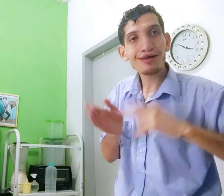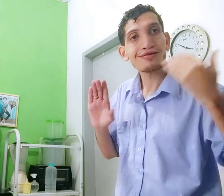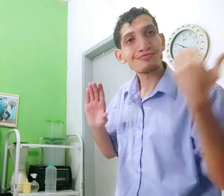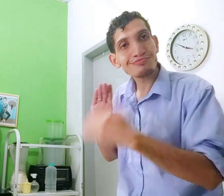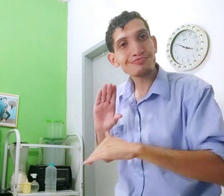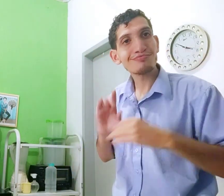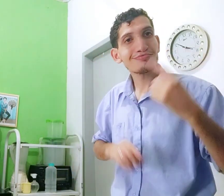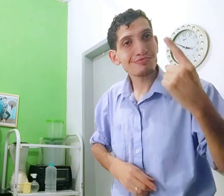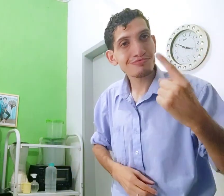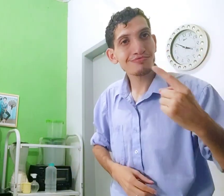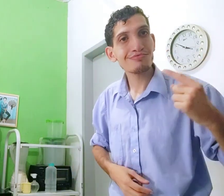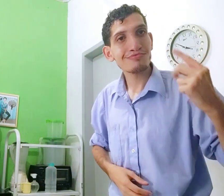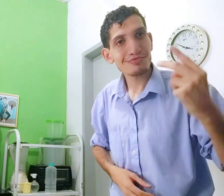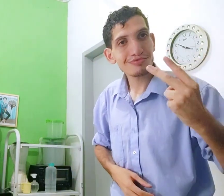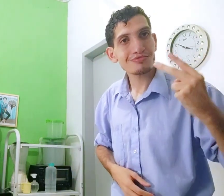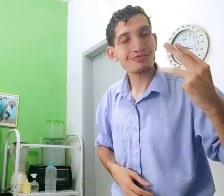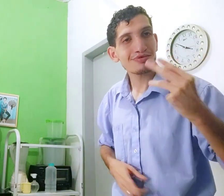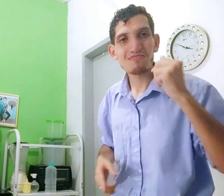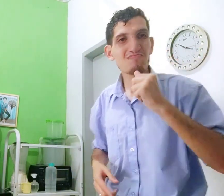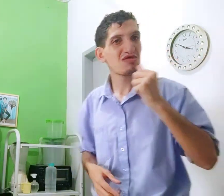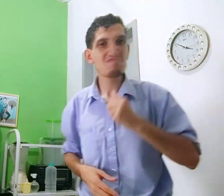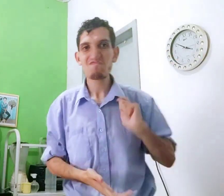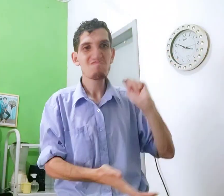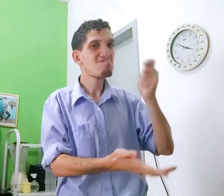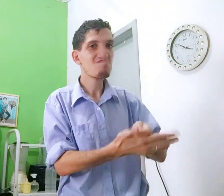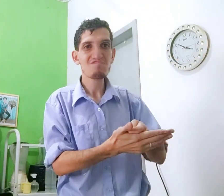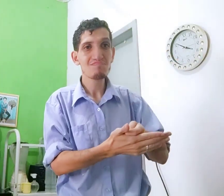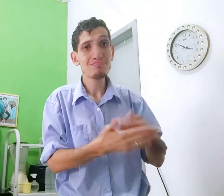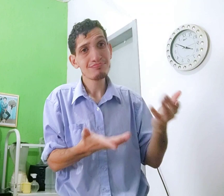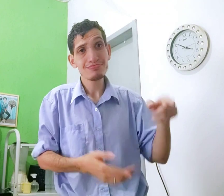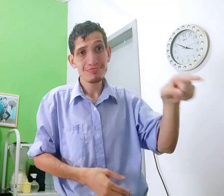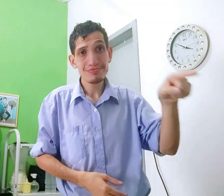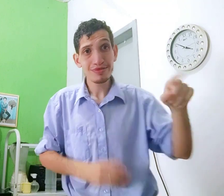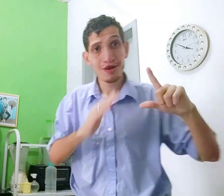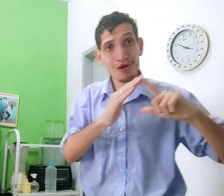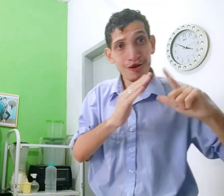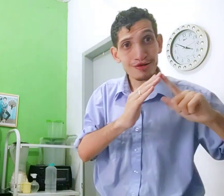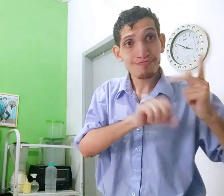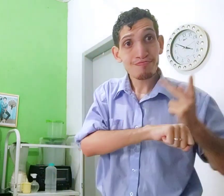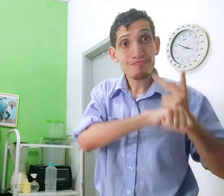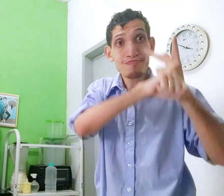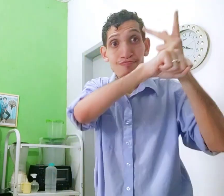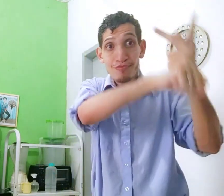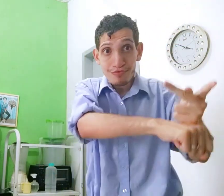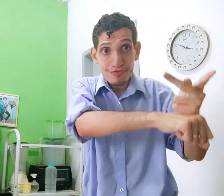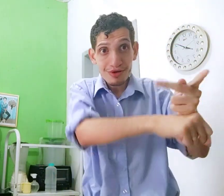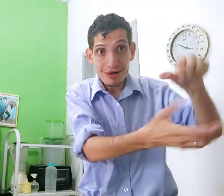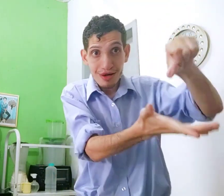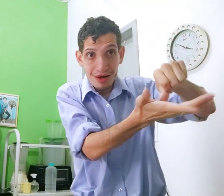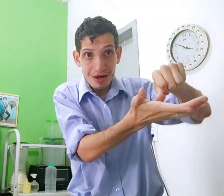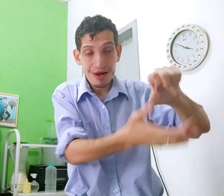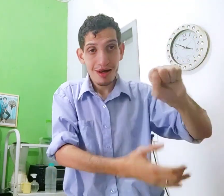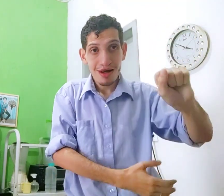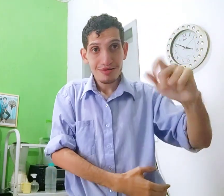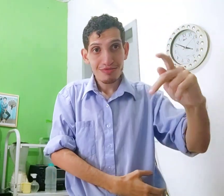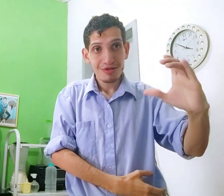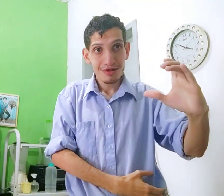Já carta mandou ela, uma, duas, três, e a mulher não pagar. Então a loja procurou o